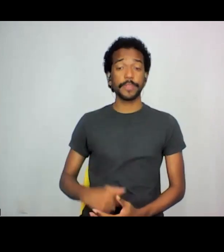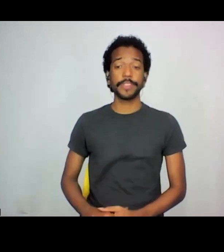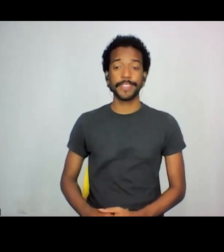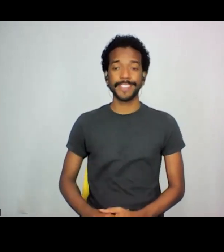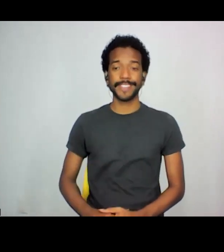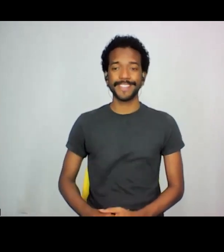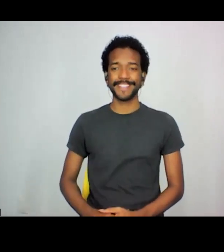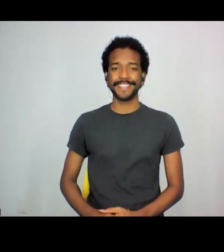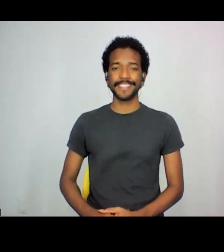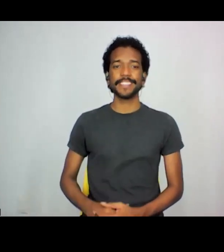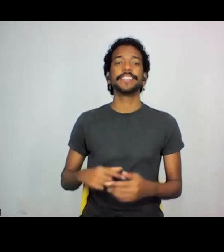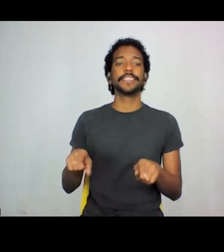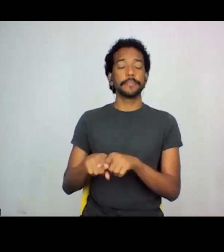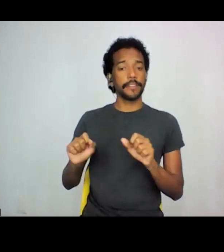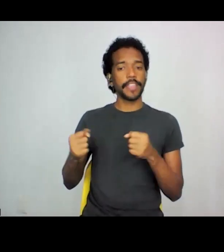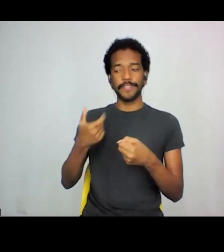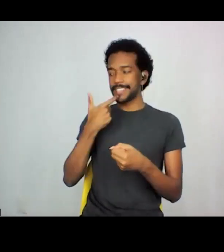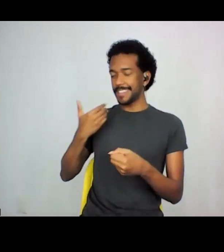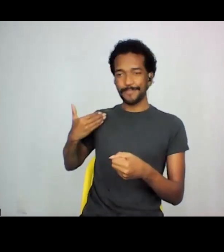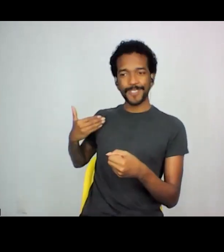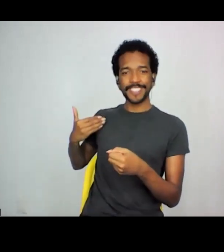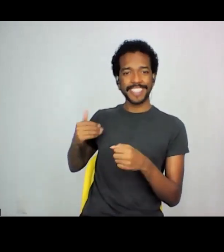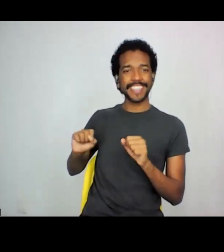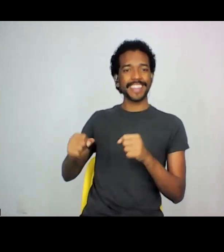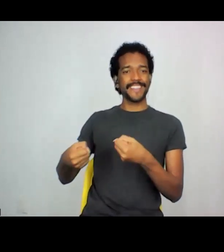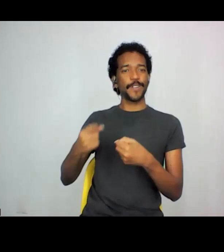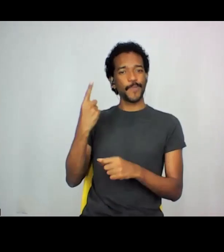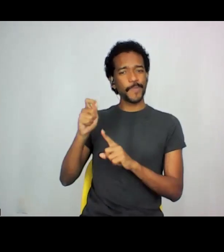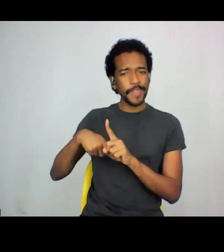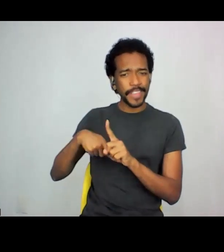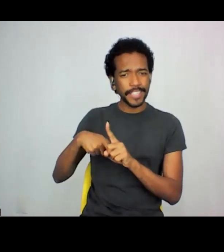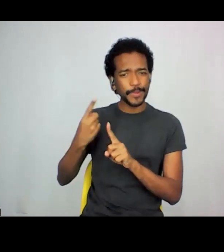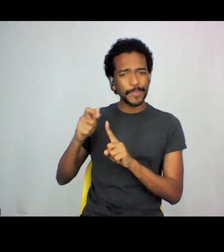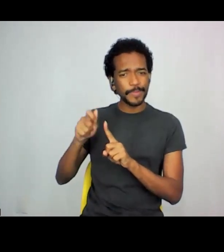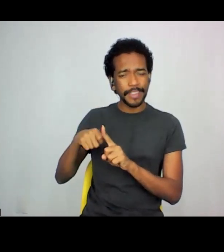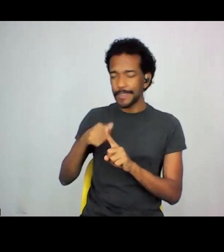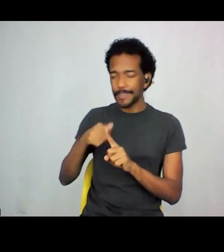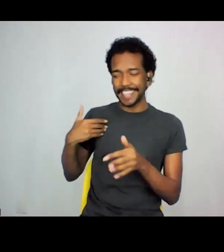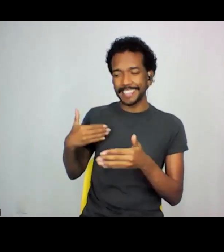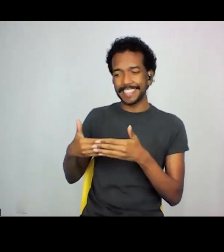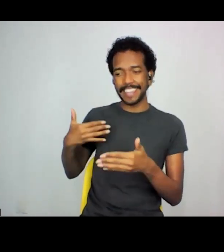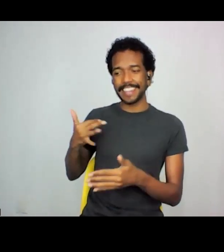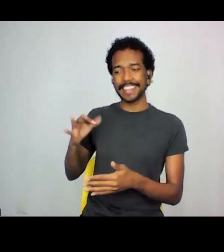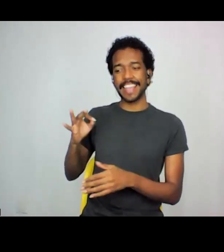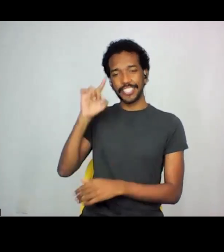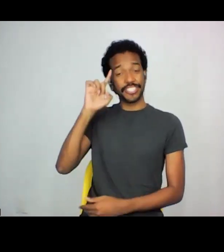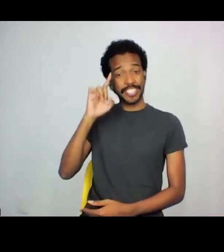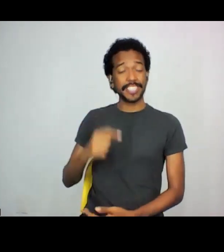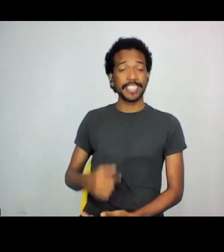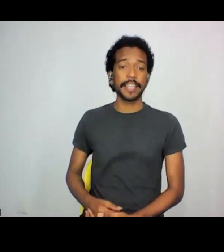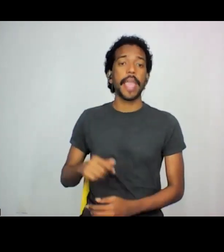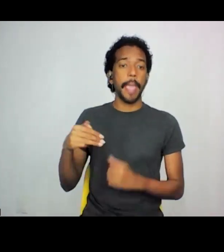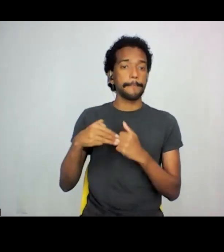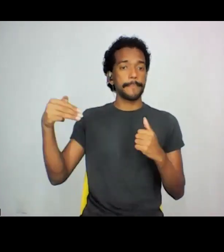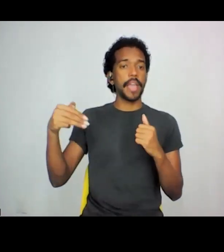defesa há poucos dias, né, Bruno? Um mês, não, não fez nem um mês ainda, dez dias. É mestre pela